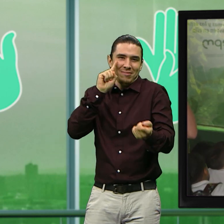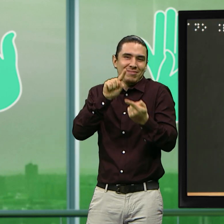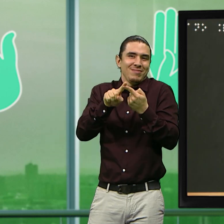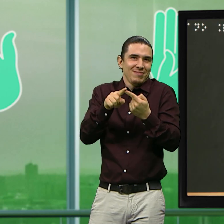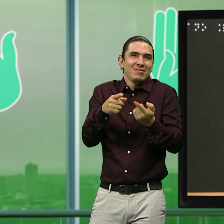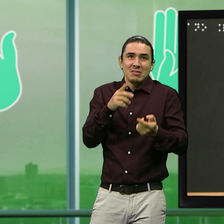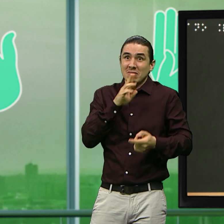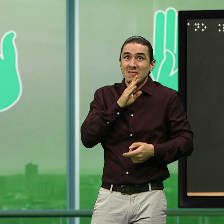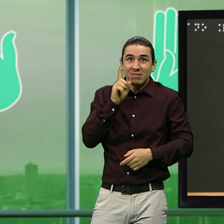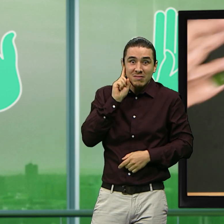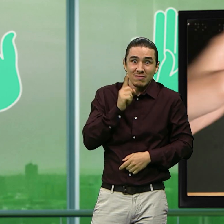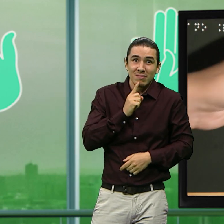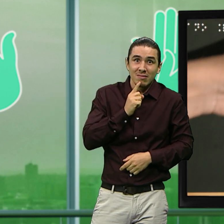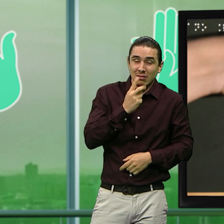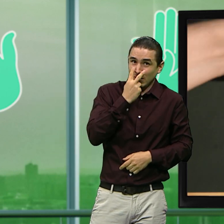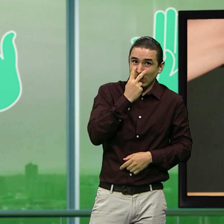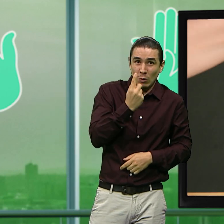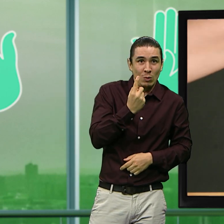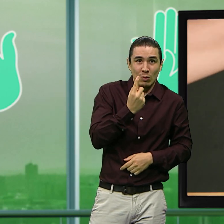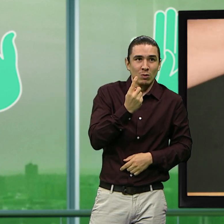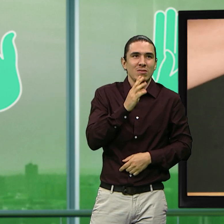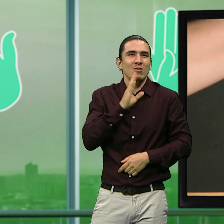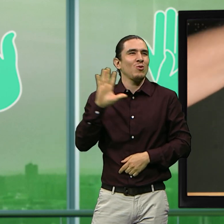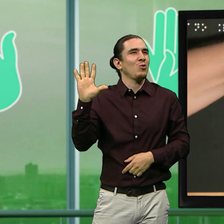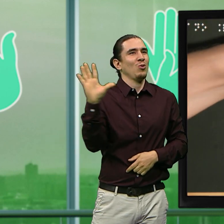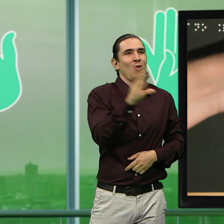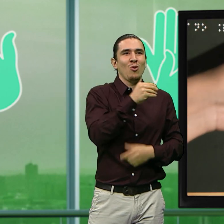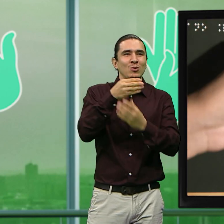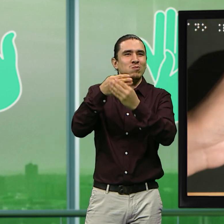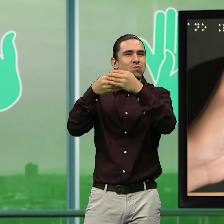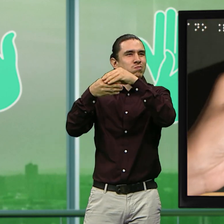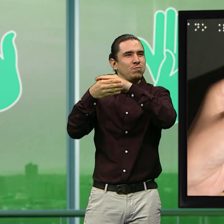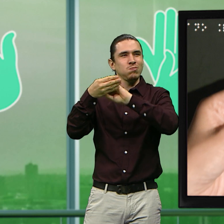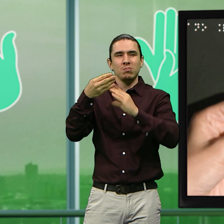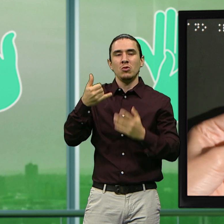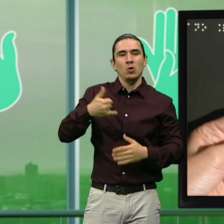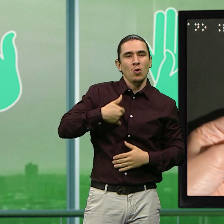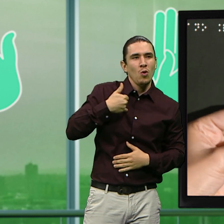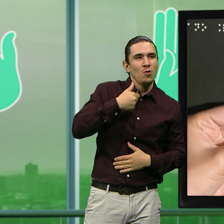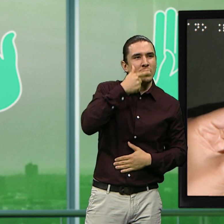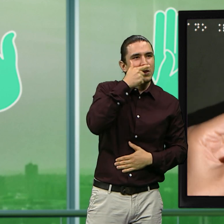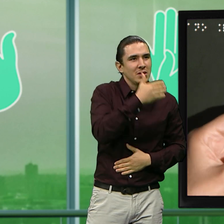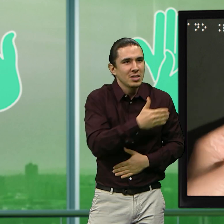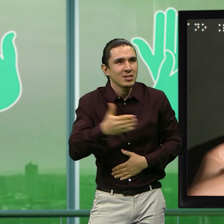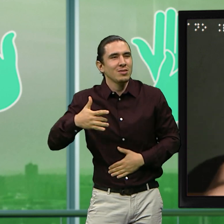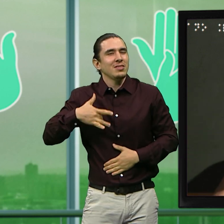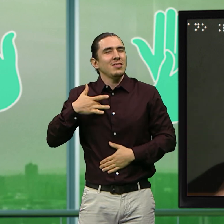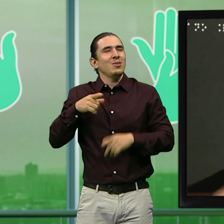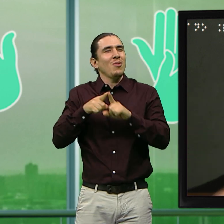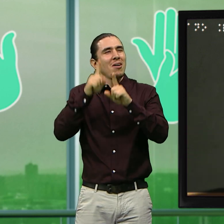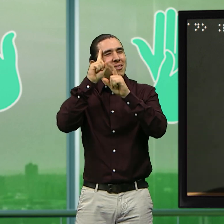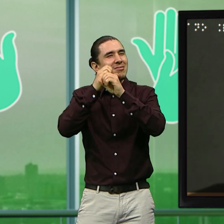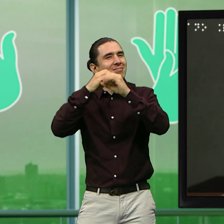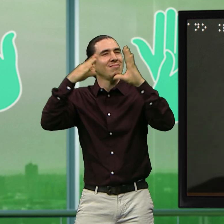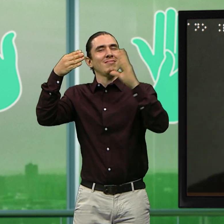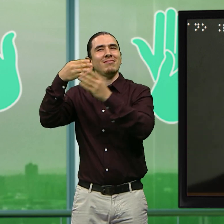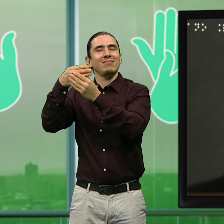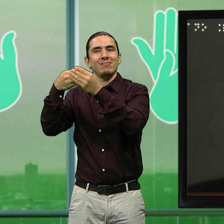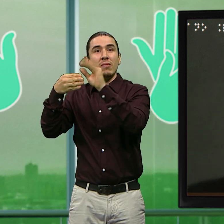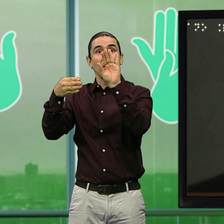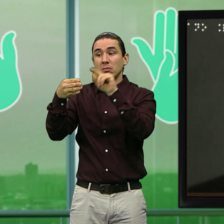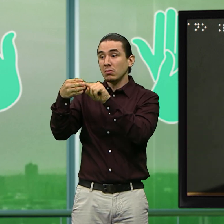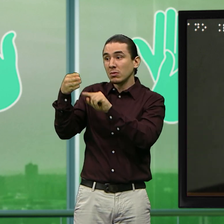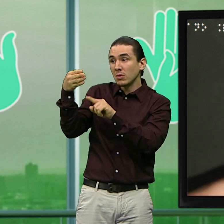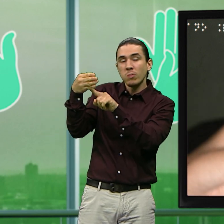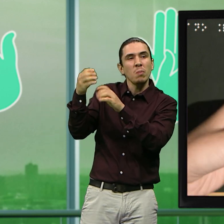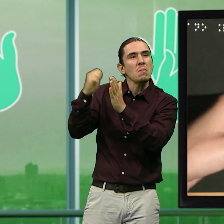personas ciegas pueden tocarlo, sino que también niños, adultos que quieran sentir esta experiencia. Lo interesante es que está en un material